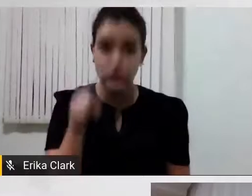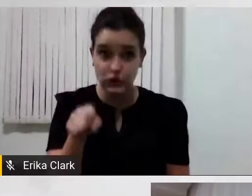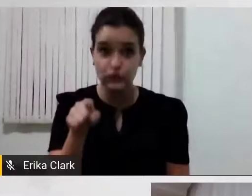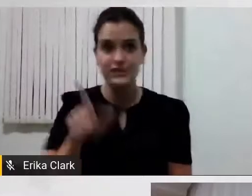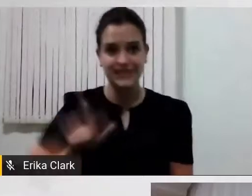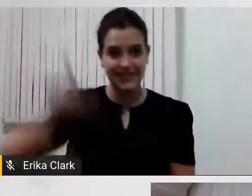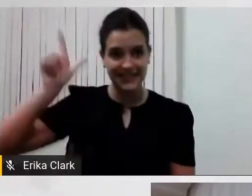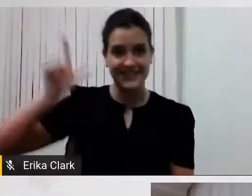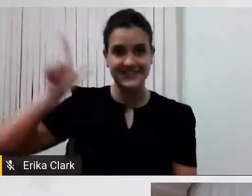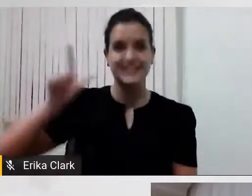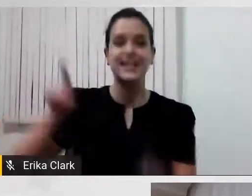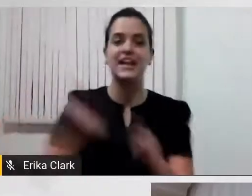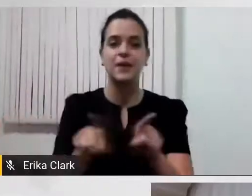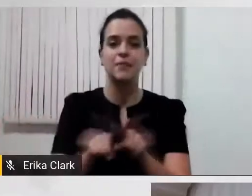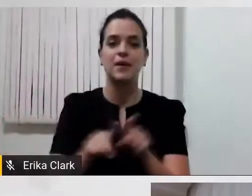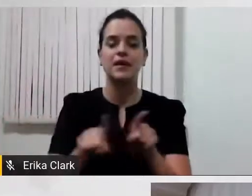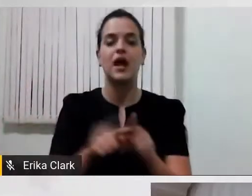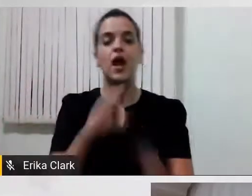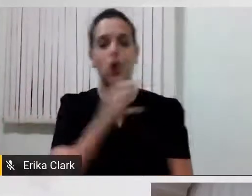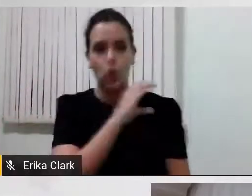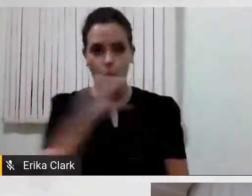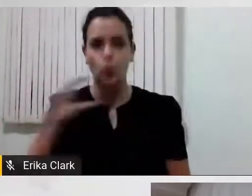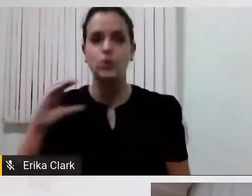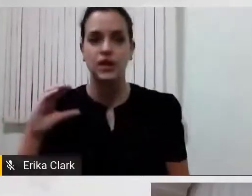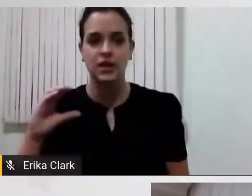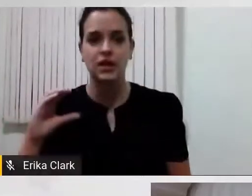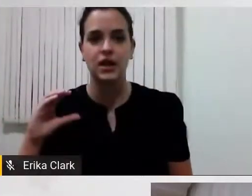um determinado setor.